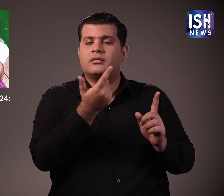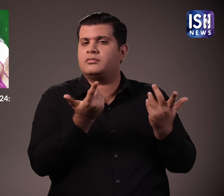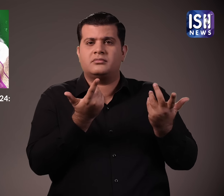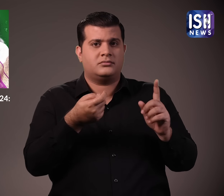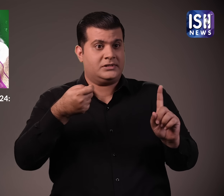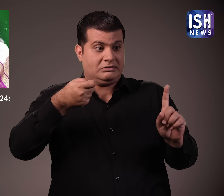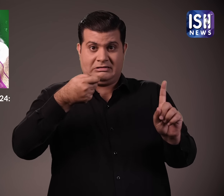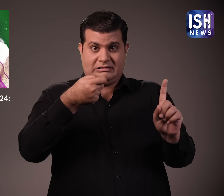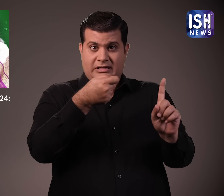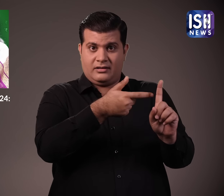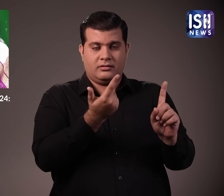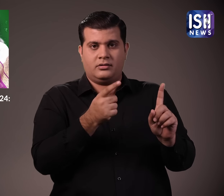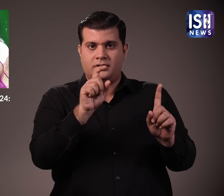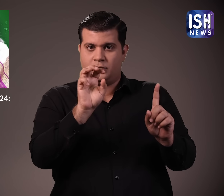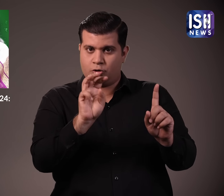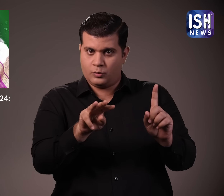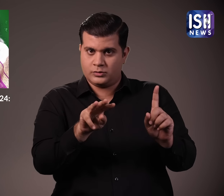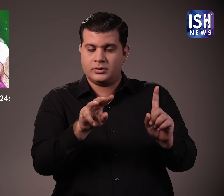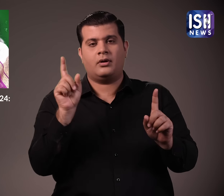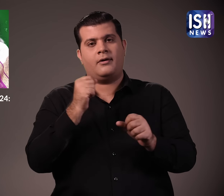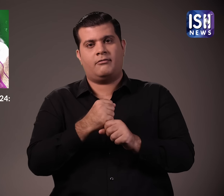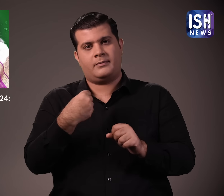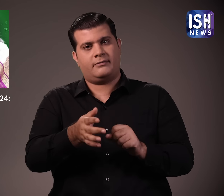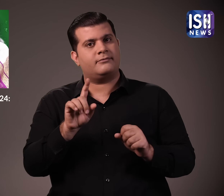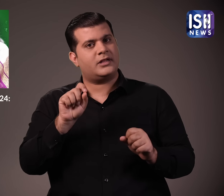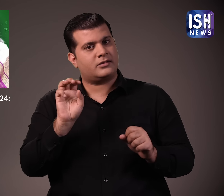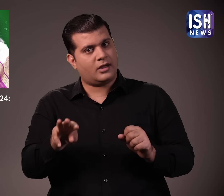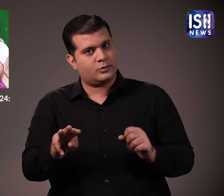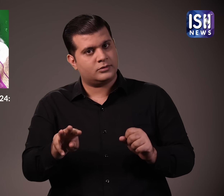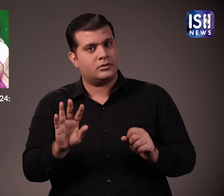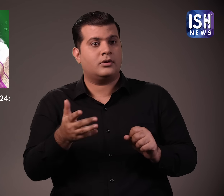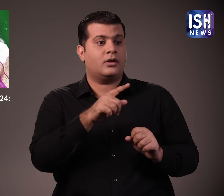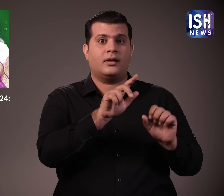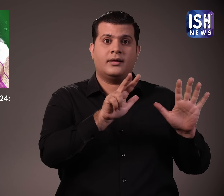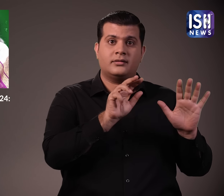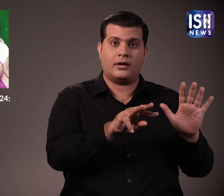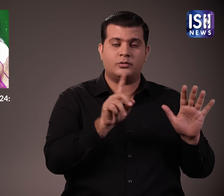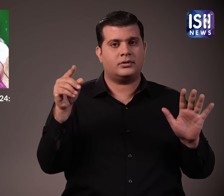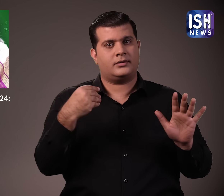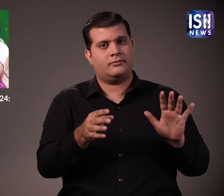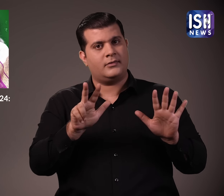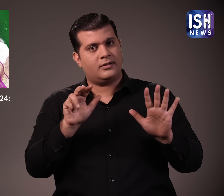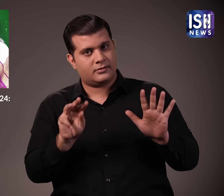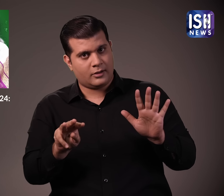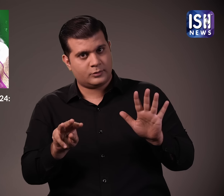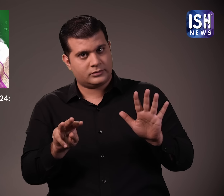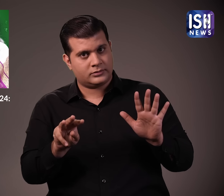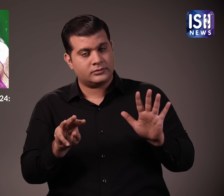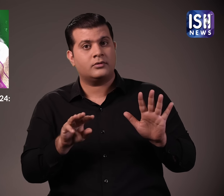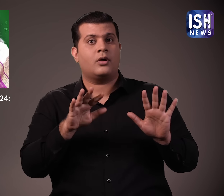उधारन के लिए यदि किसी का वेतन 10,000 रुपे है तो उन्हें 10,000 रुपे का बुक्तान किया जाएगा अगर ये 8,000 है तो 8,000 रुपे का बुक्तान